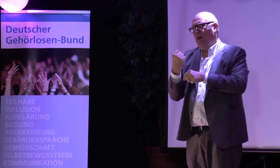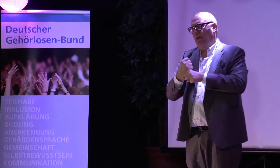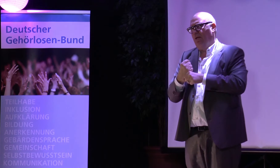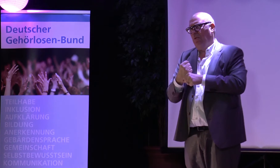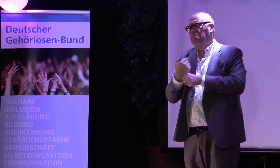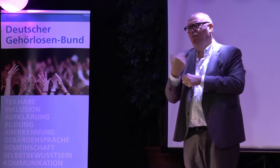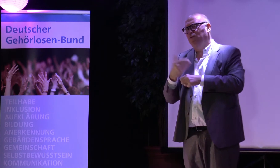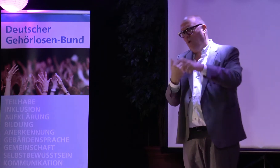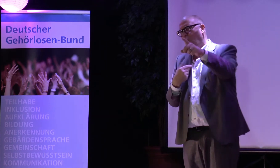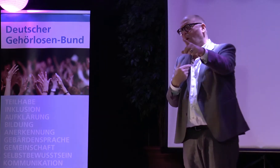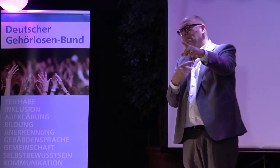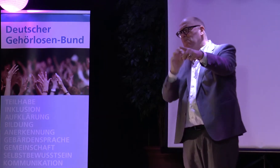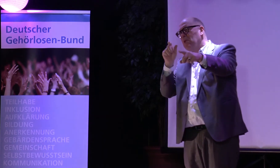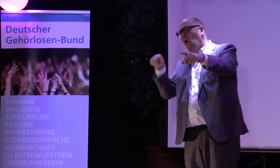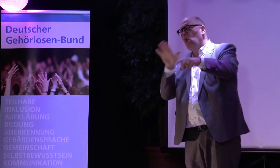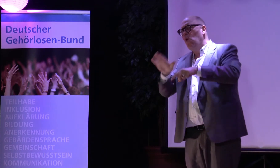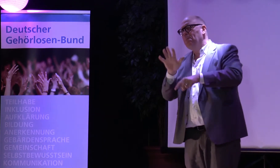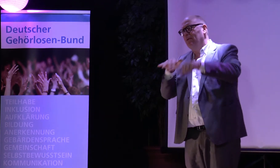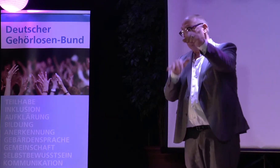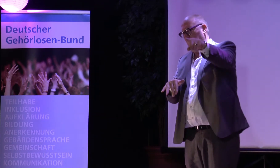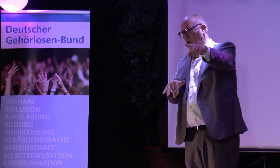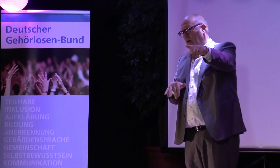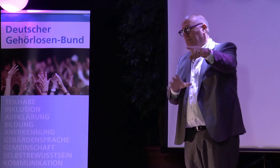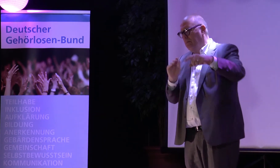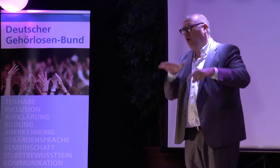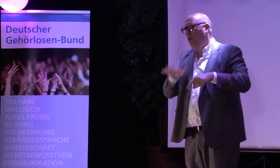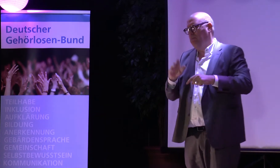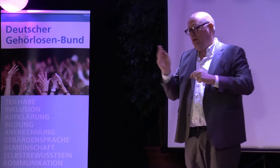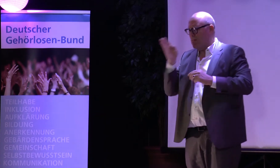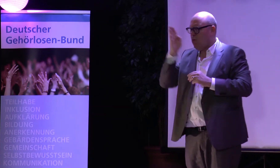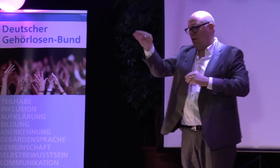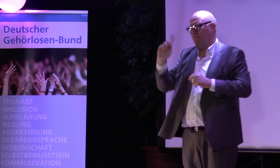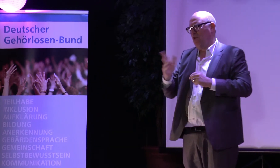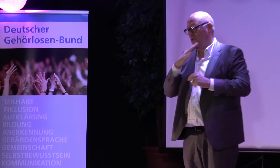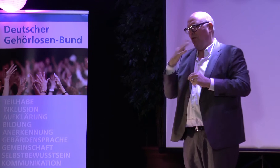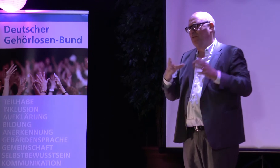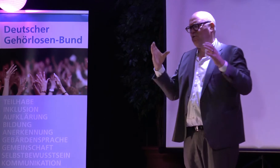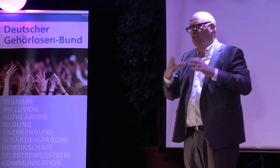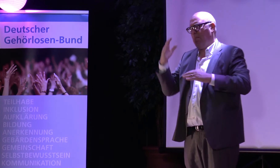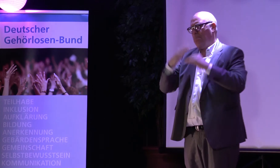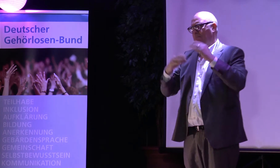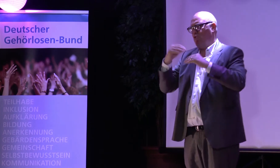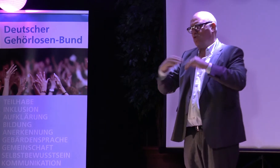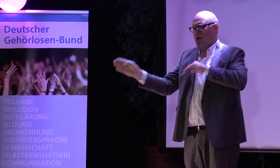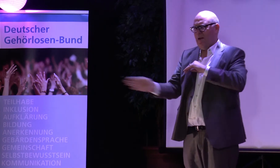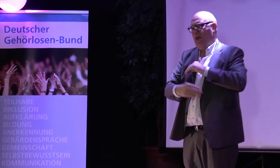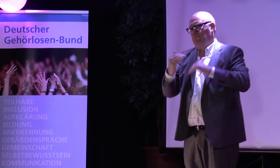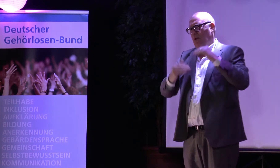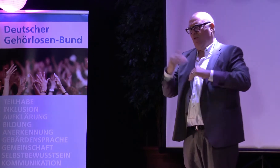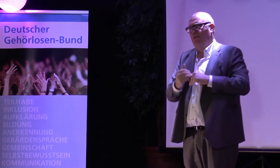Und danach können wir dann wieder weiterarbeiten. Und ich bin auch froh, dass der Hüppe auch da ist, der